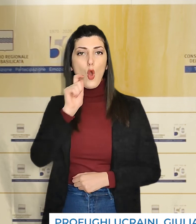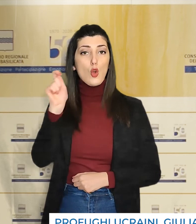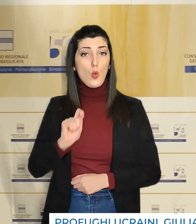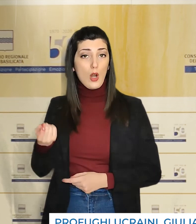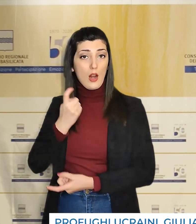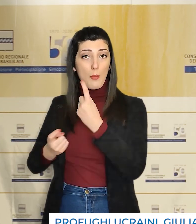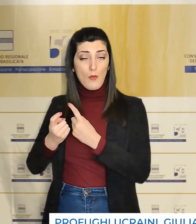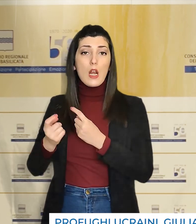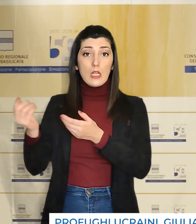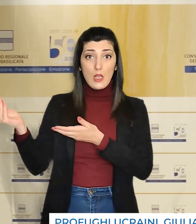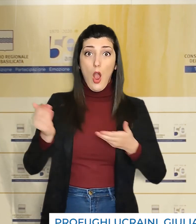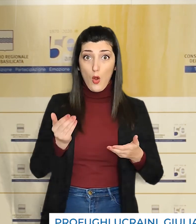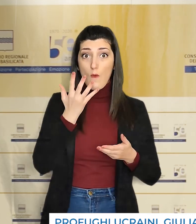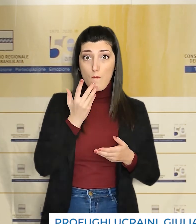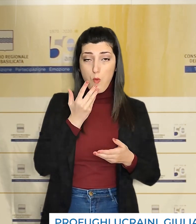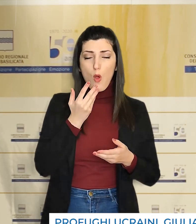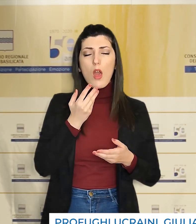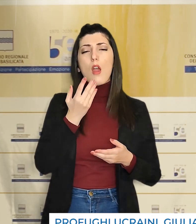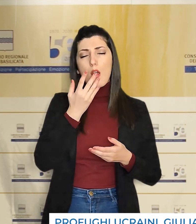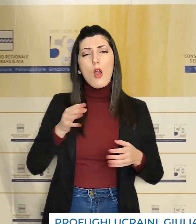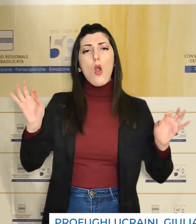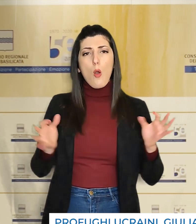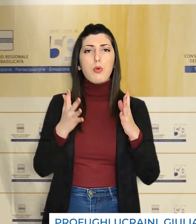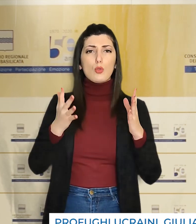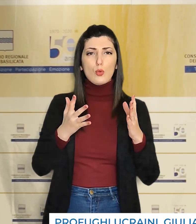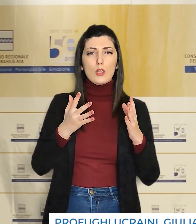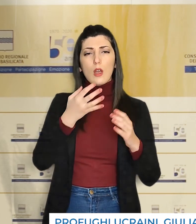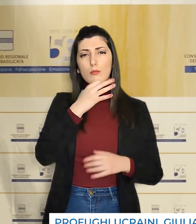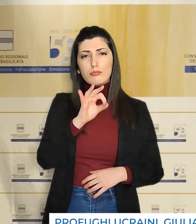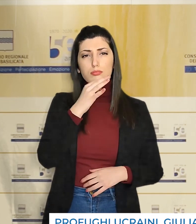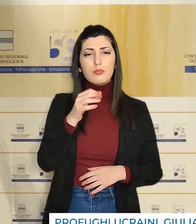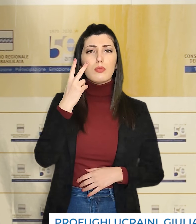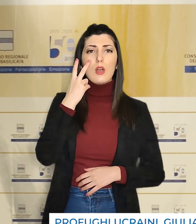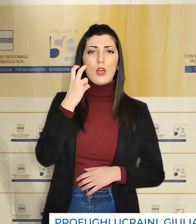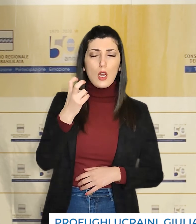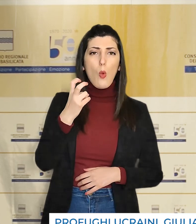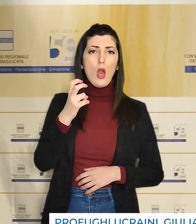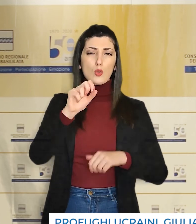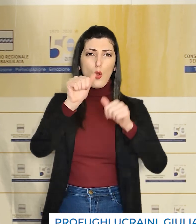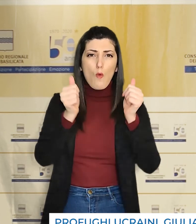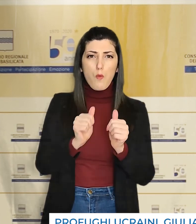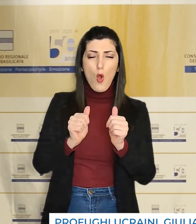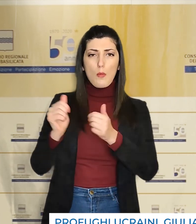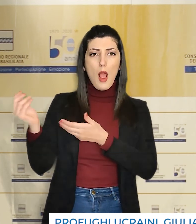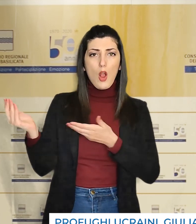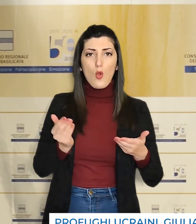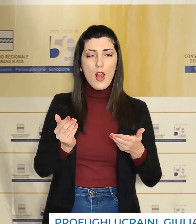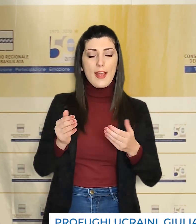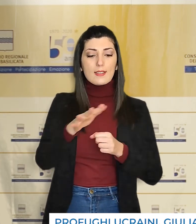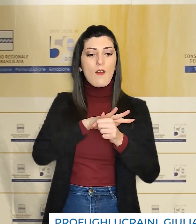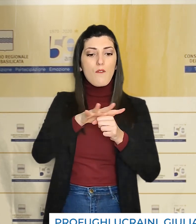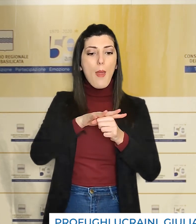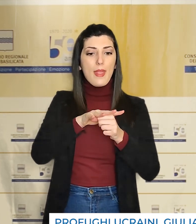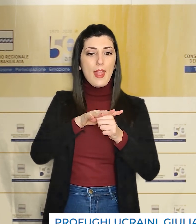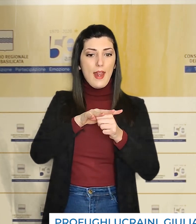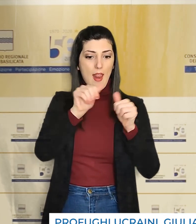e minori ucraini, ha ribadito l'opportunità di privilegiare forme di accoglienza che ripropongano il